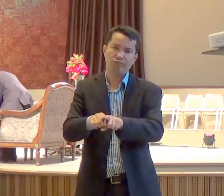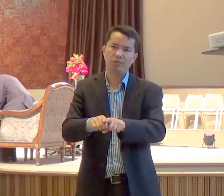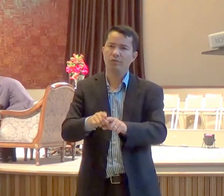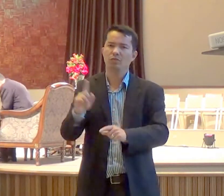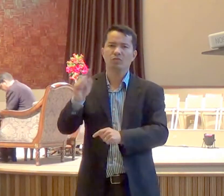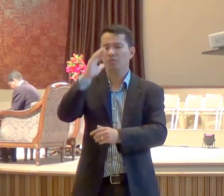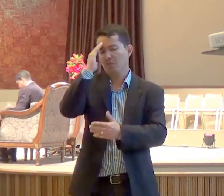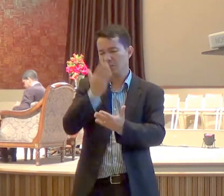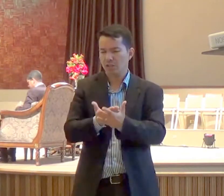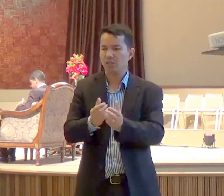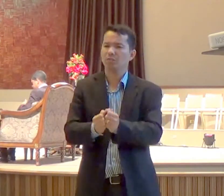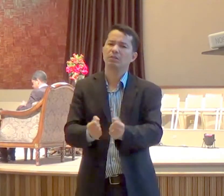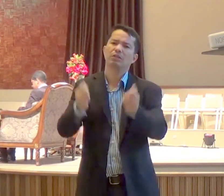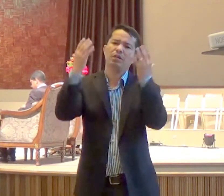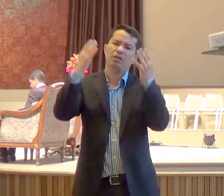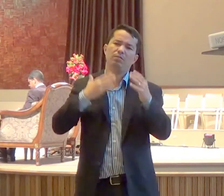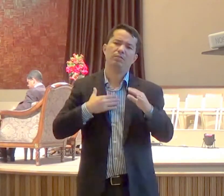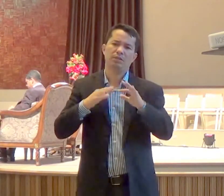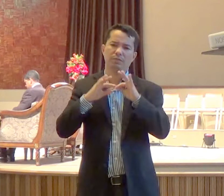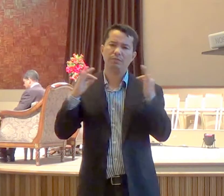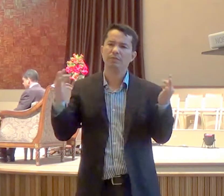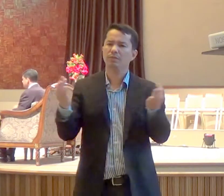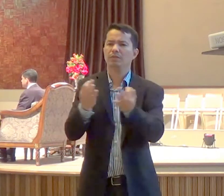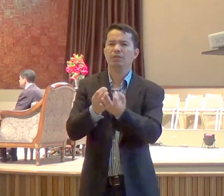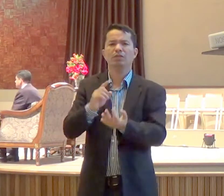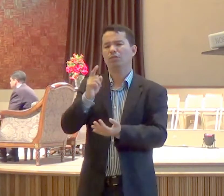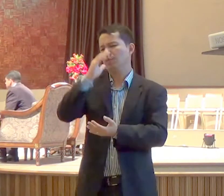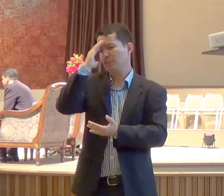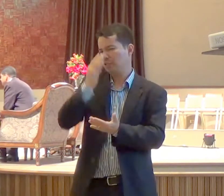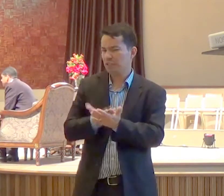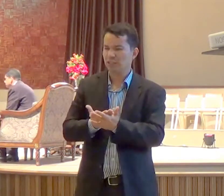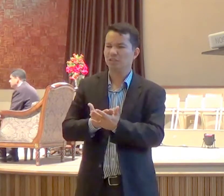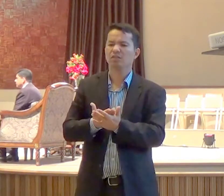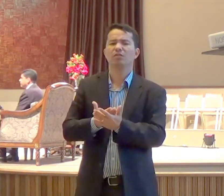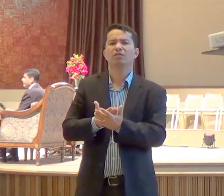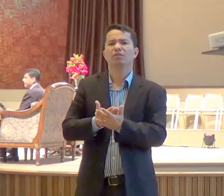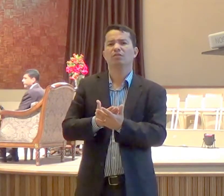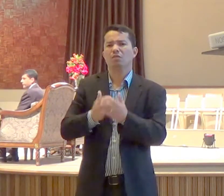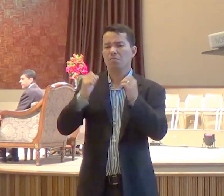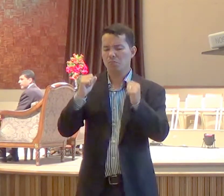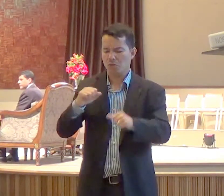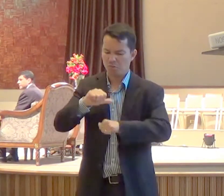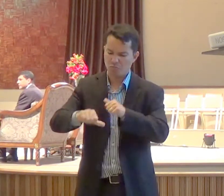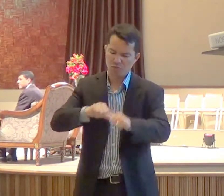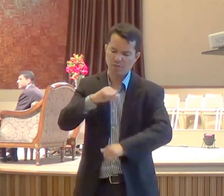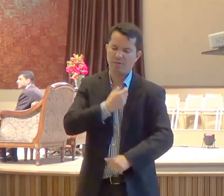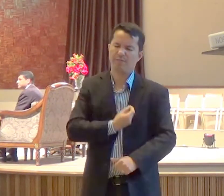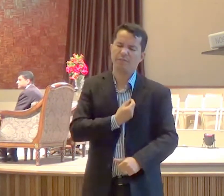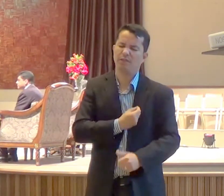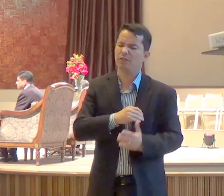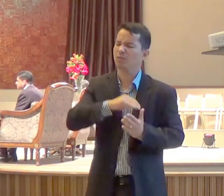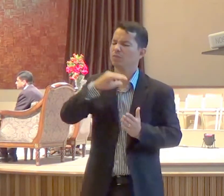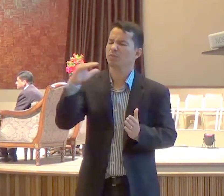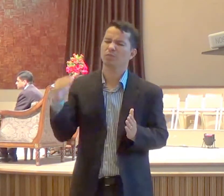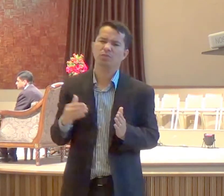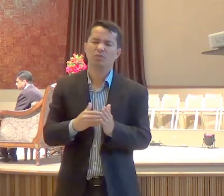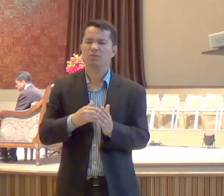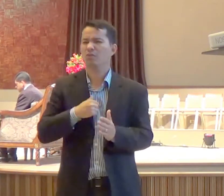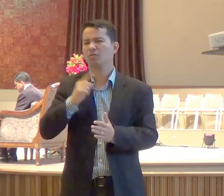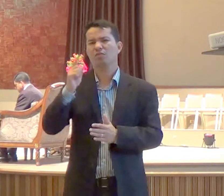minha casa, eu não creio, que alguém possa mudar de vida completamente, eu não creio nem, que o meu